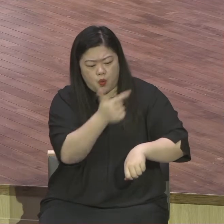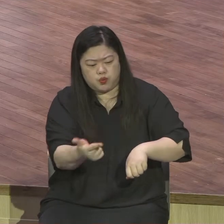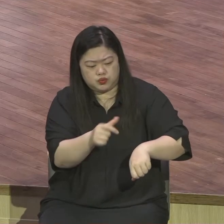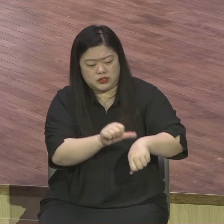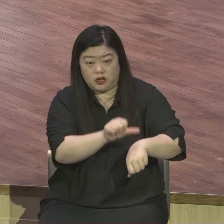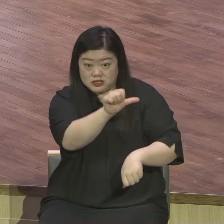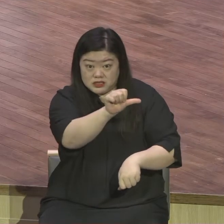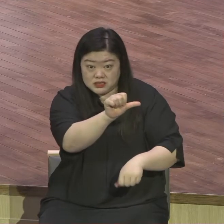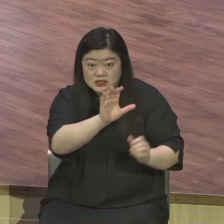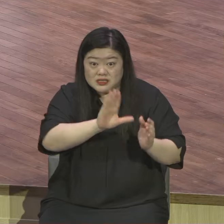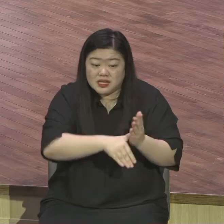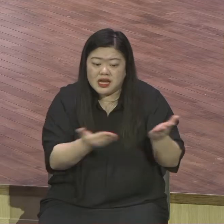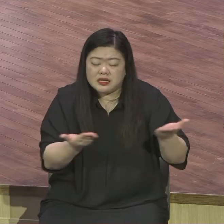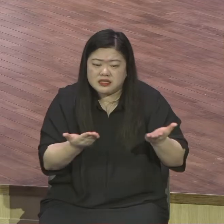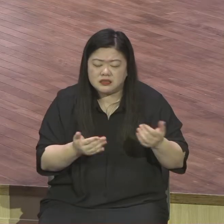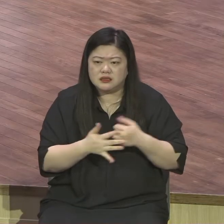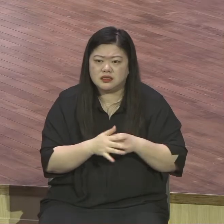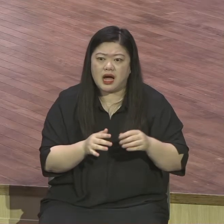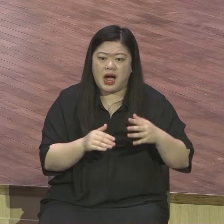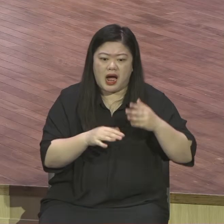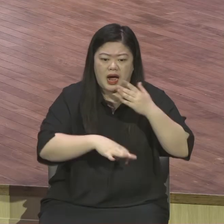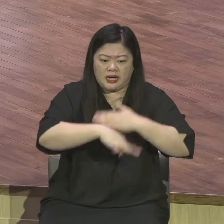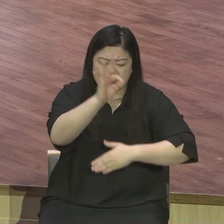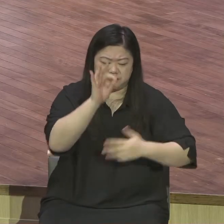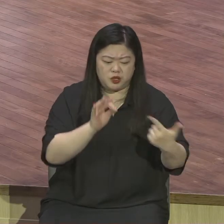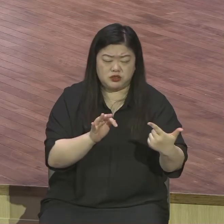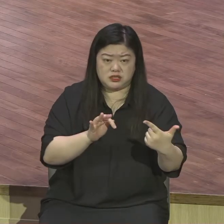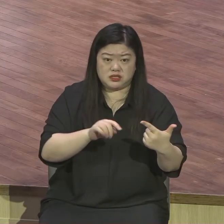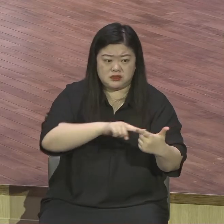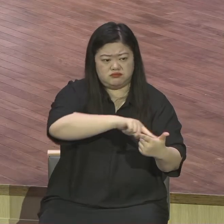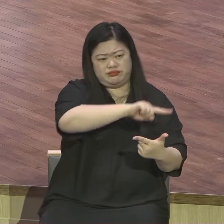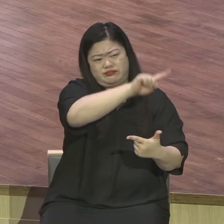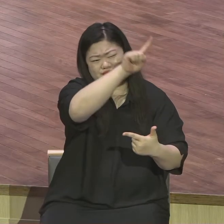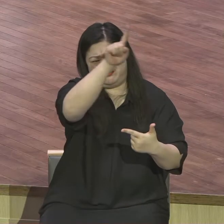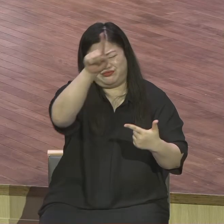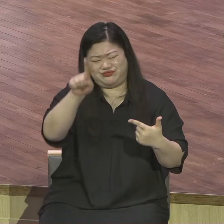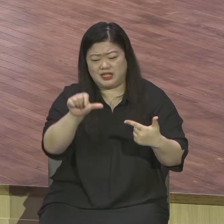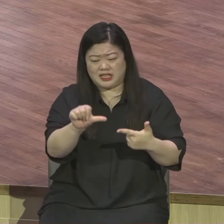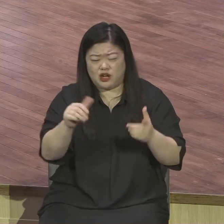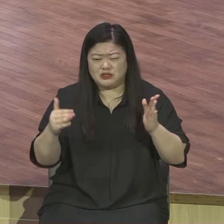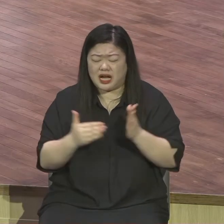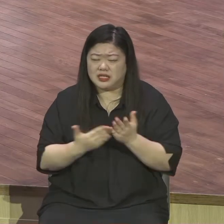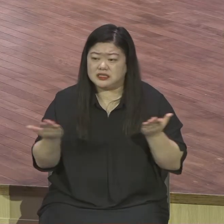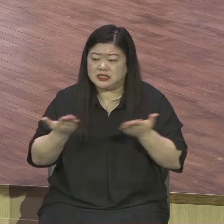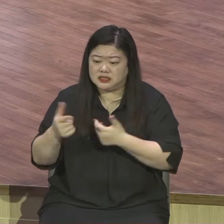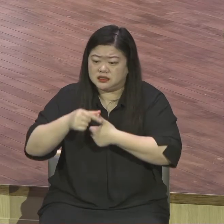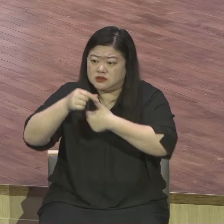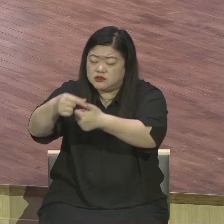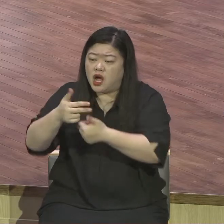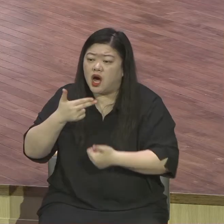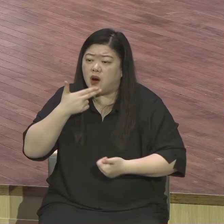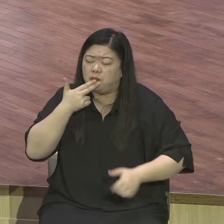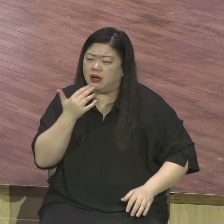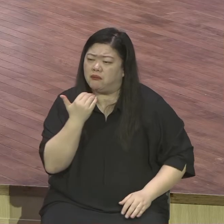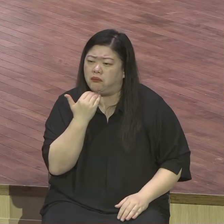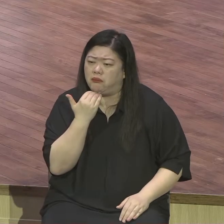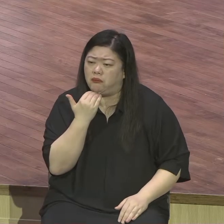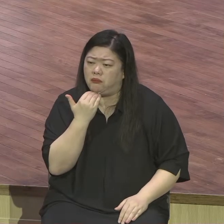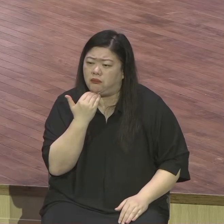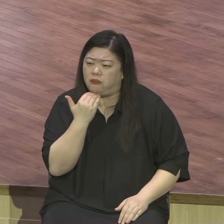상황이었는데 일을 할 수 있도록 언데를 베풀어 주어서 일하고 일당 받게